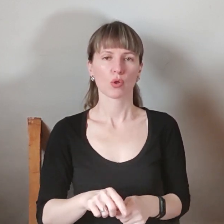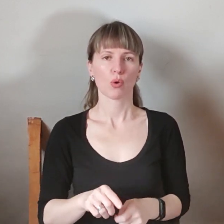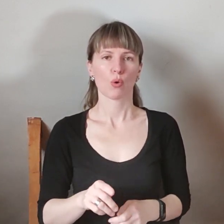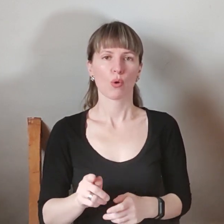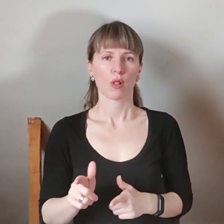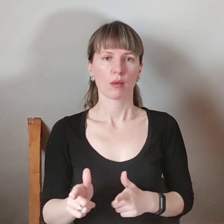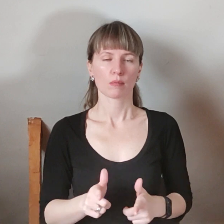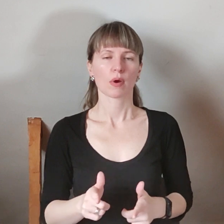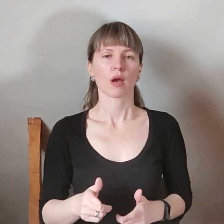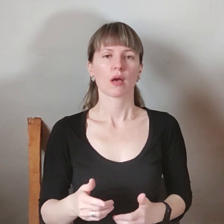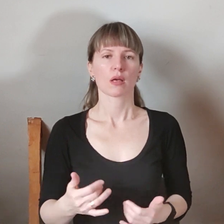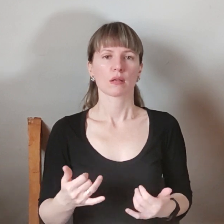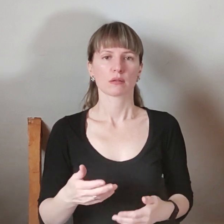ліквідація наслідків.